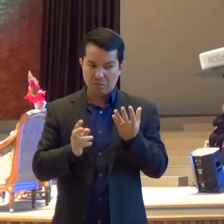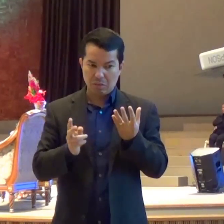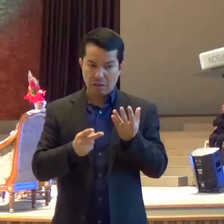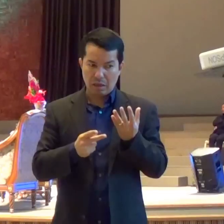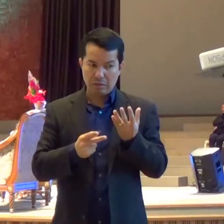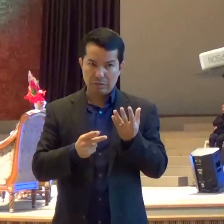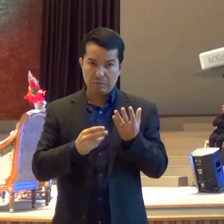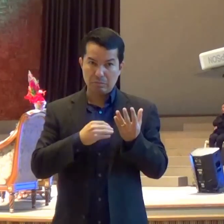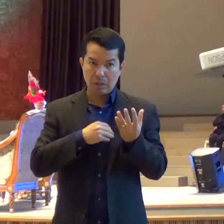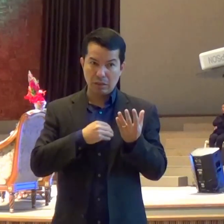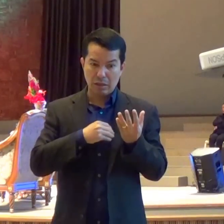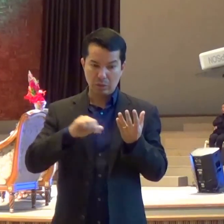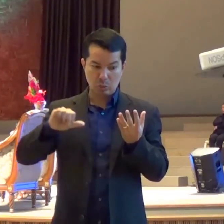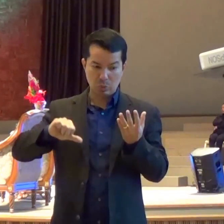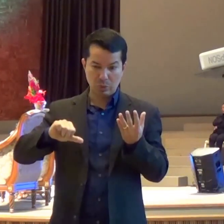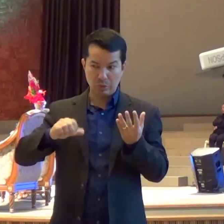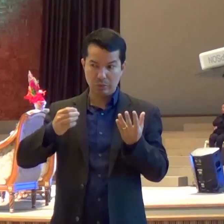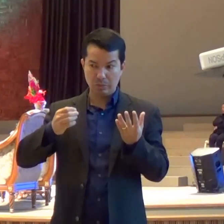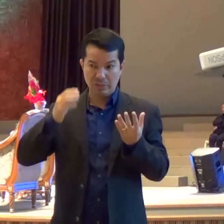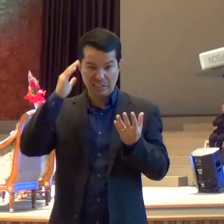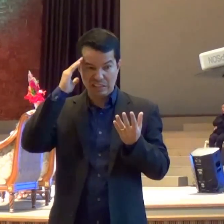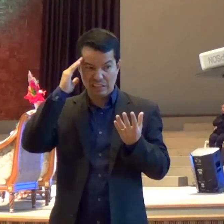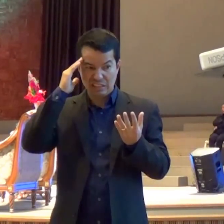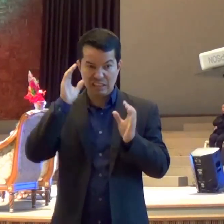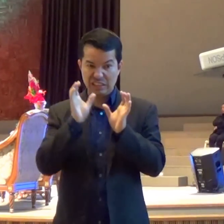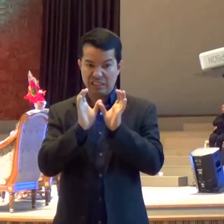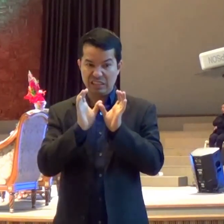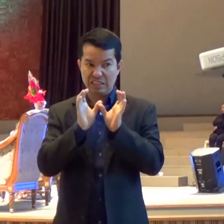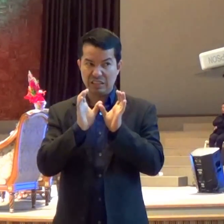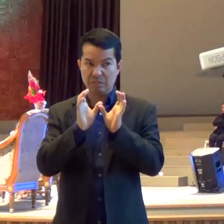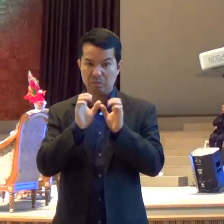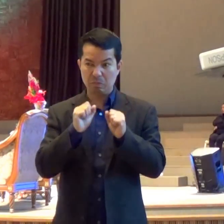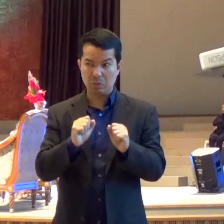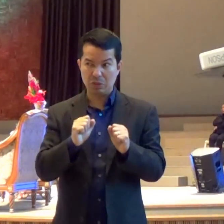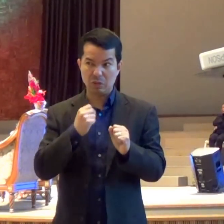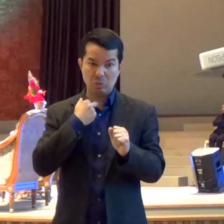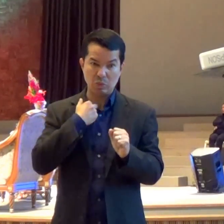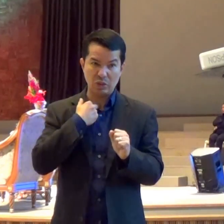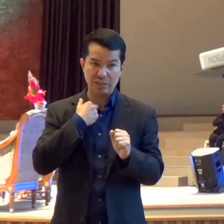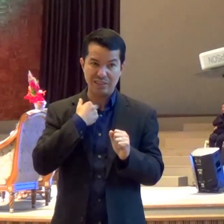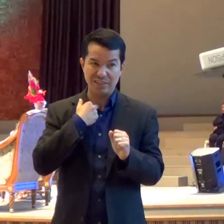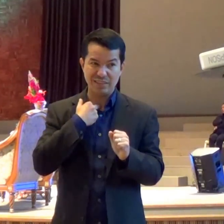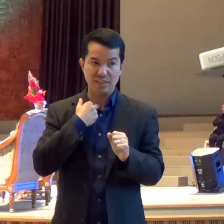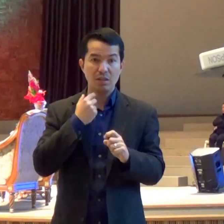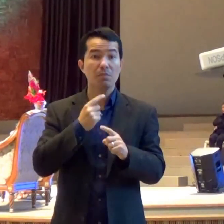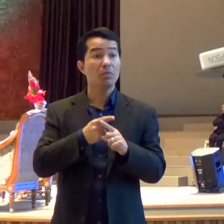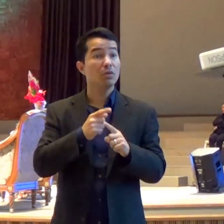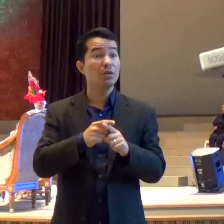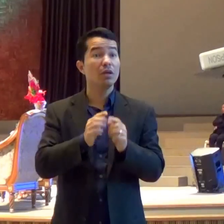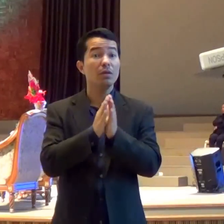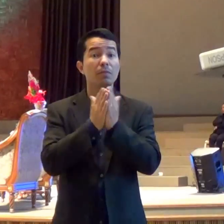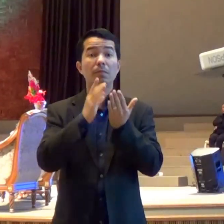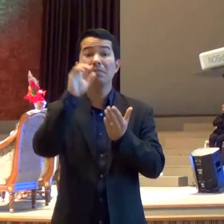celebrar A ceia do Senhor A palavra de Deus Vai ensinar A necessidade Da gente Se